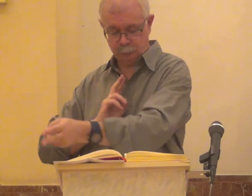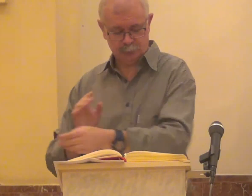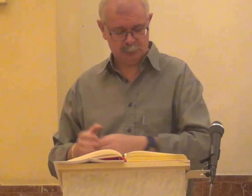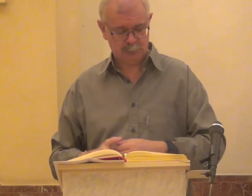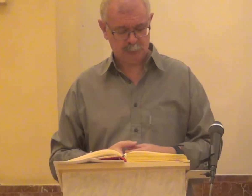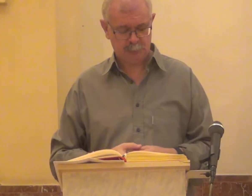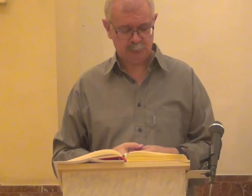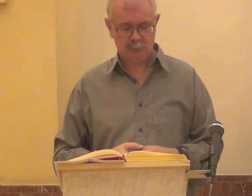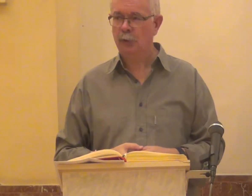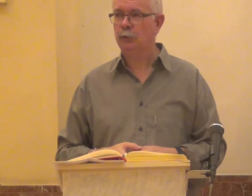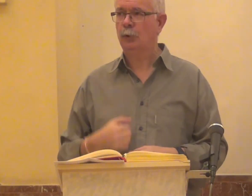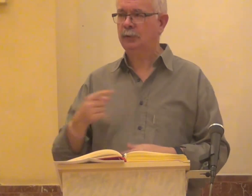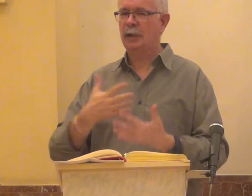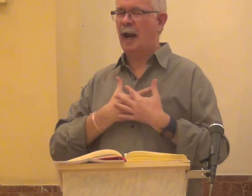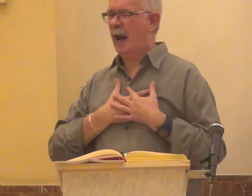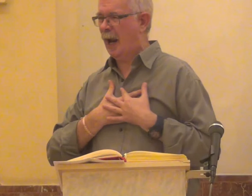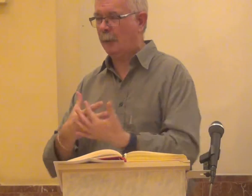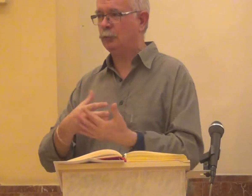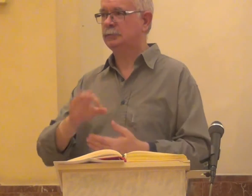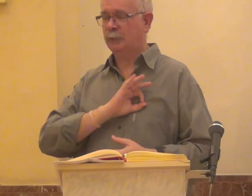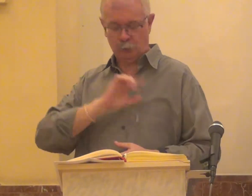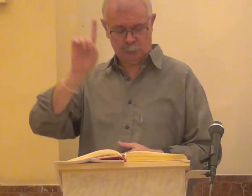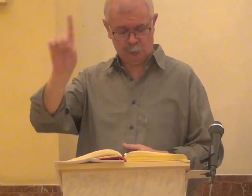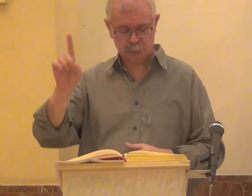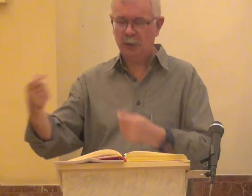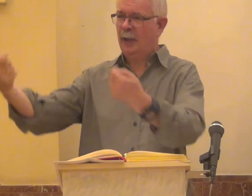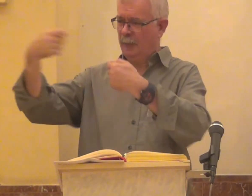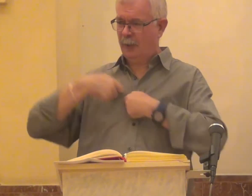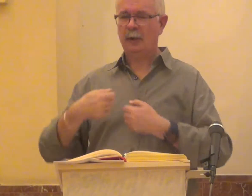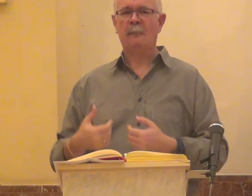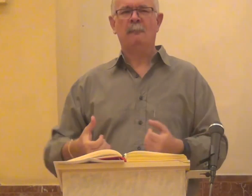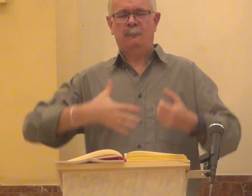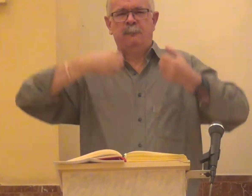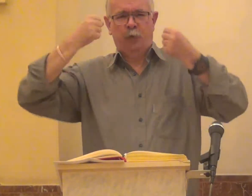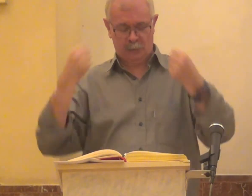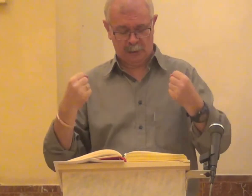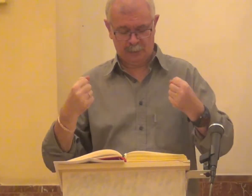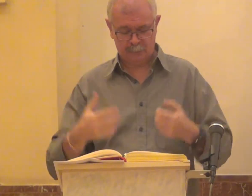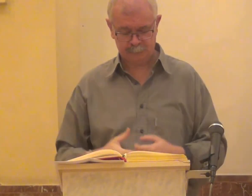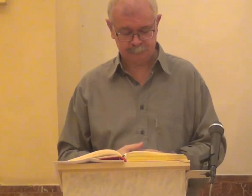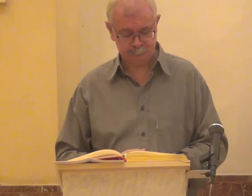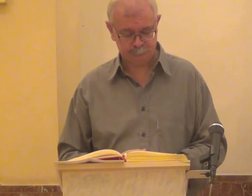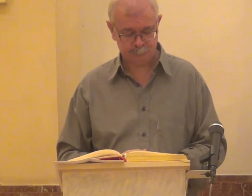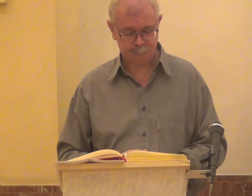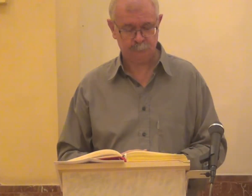Respondemos Yo te amo Señor Tú eres mi fortaleza